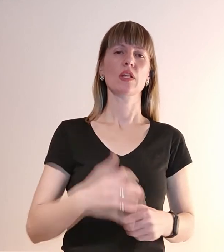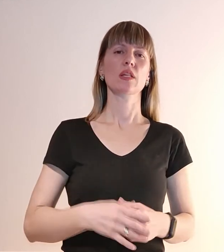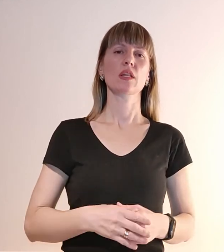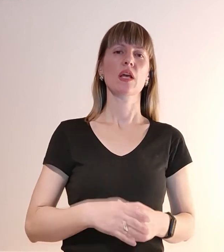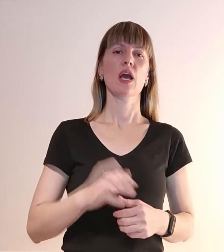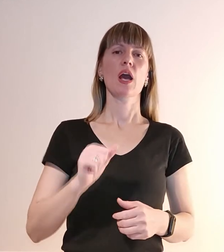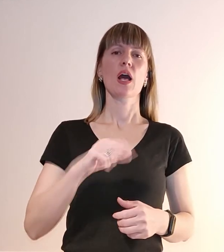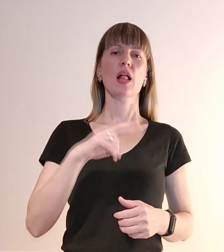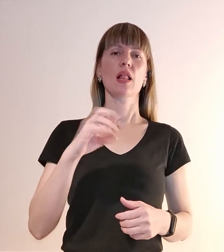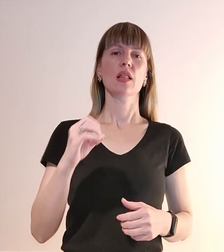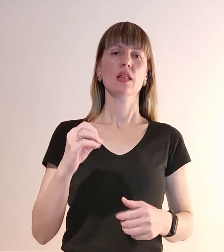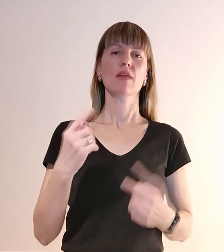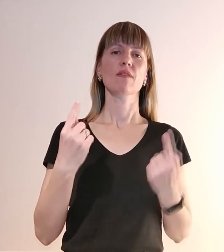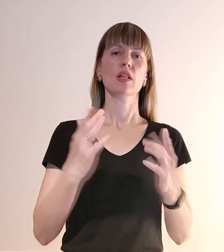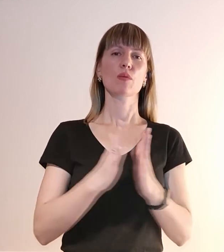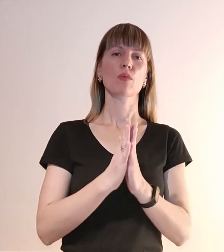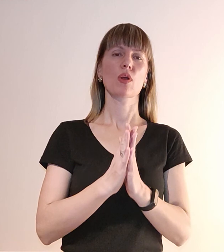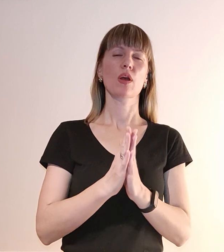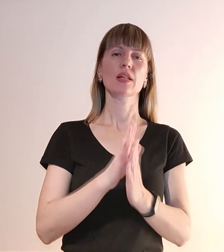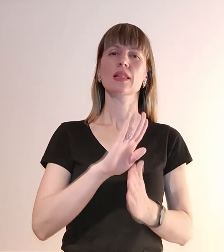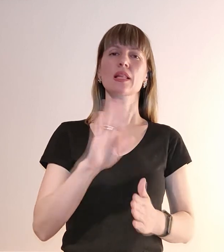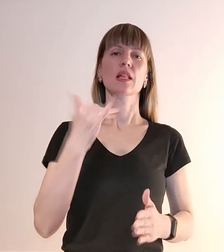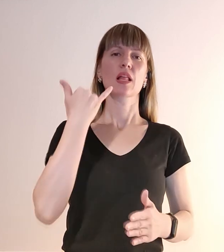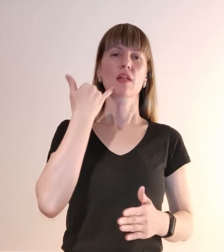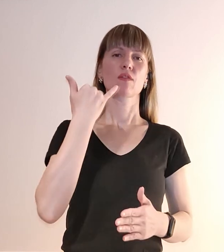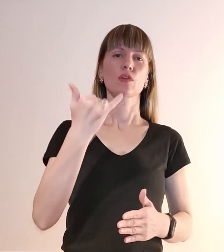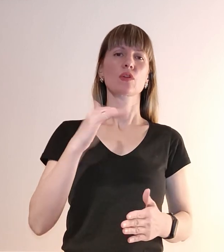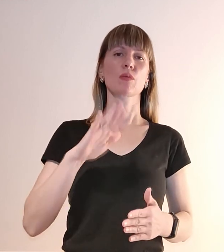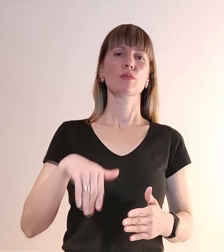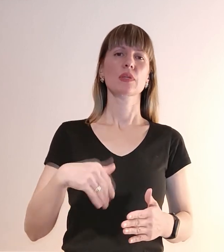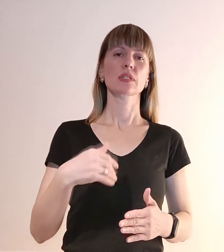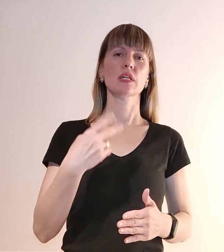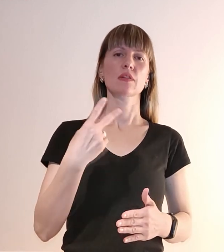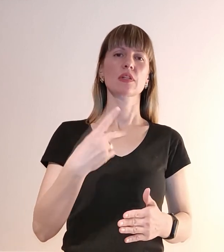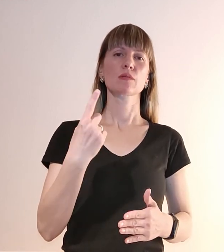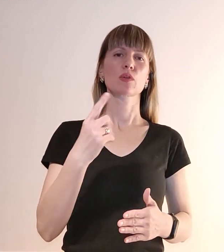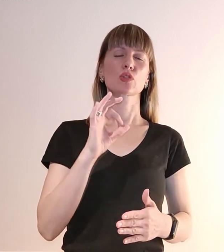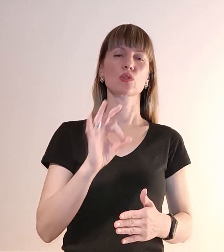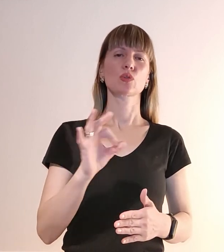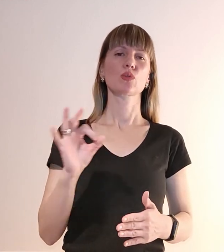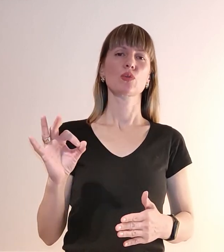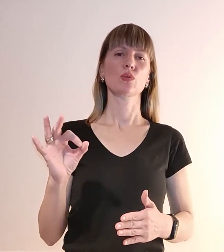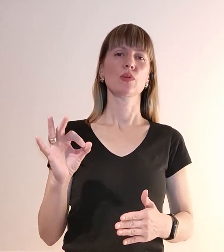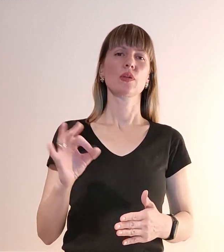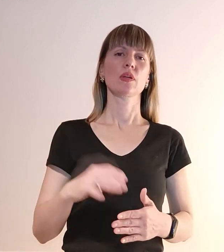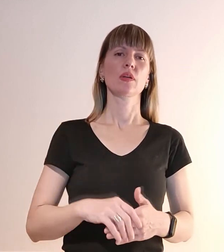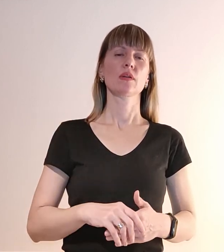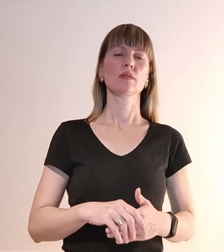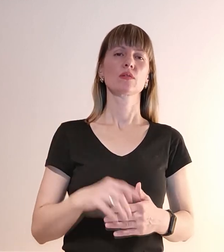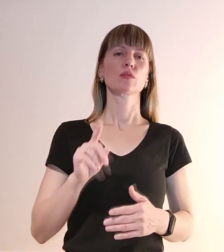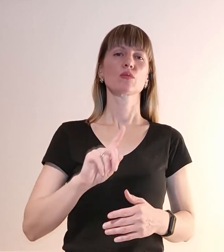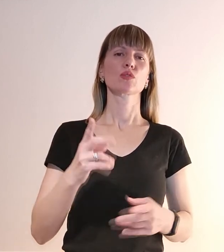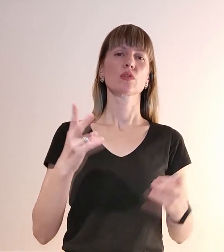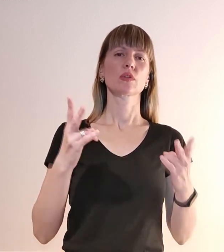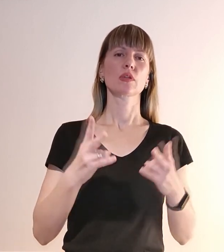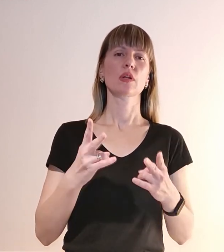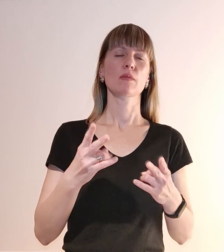але велике прохання не телефонуйте після 21-го, тому що треба його відпочивати.